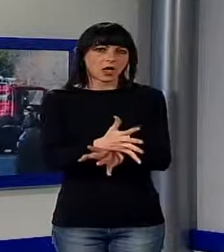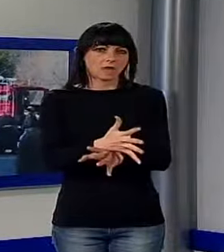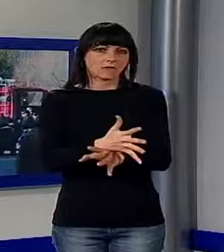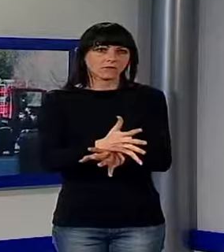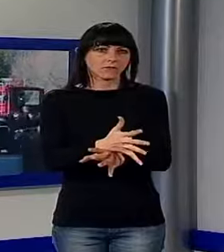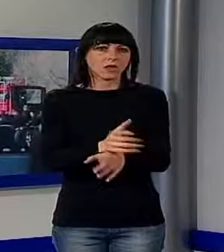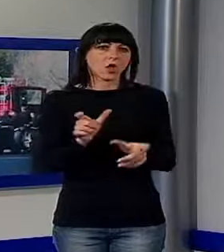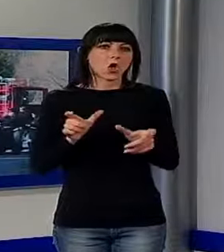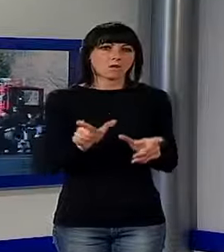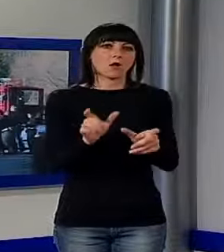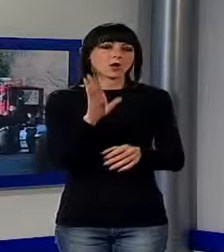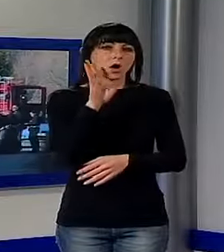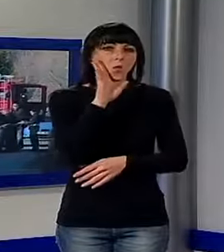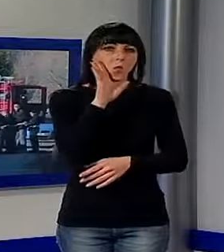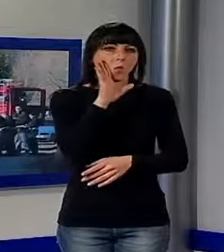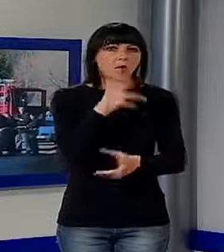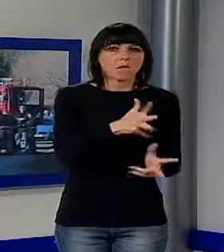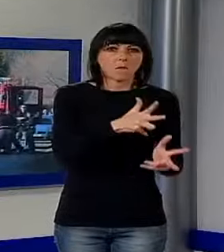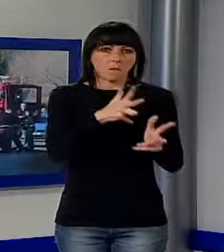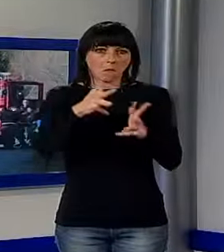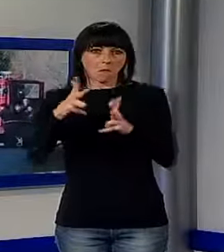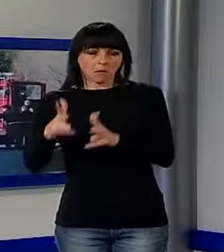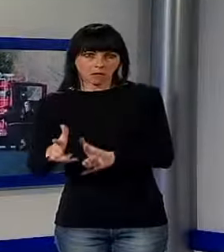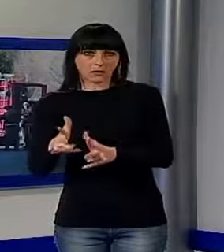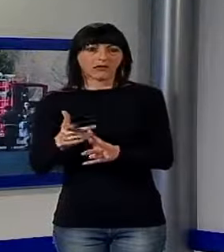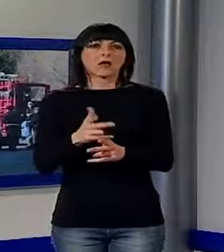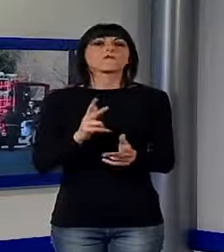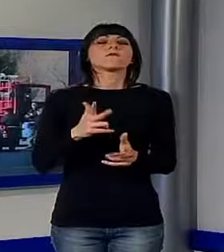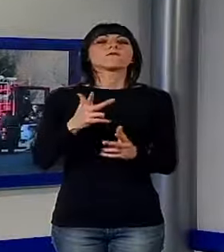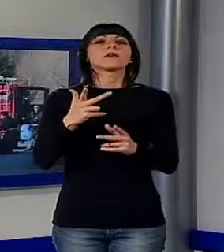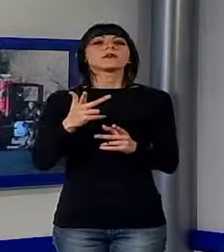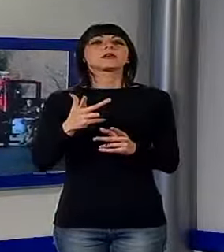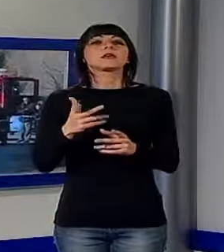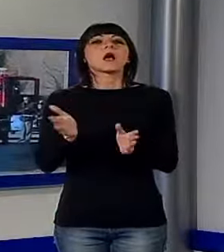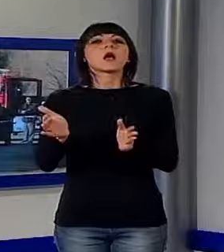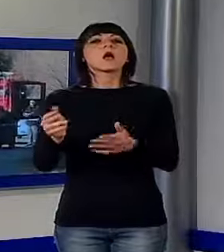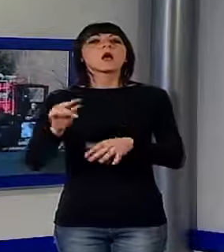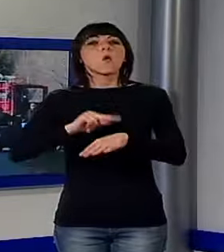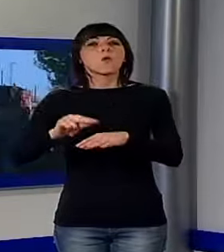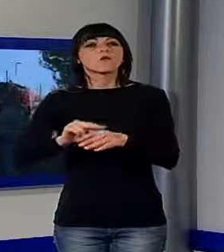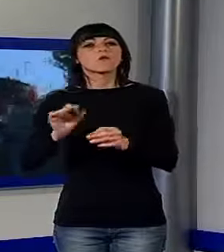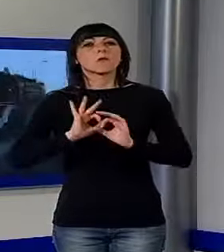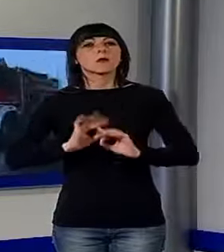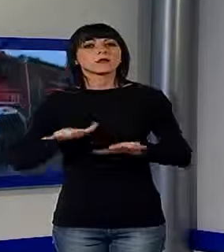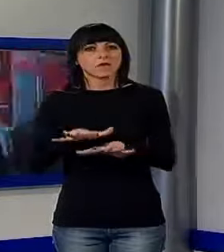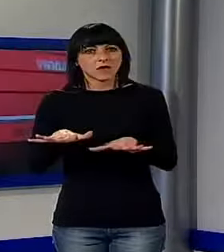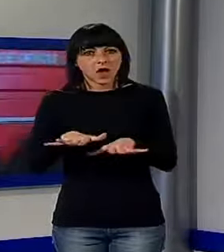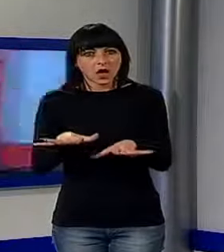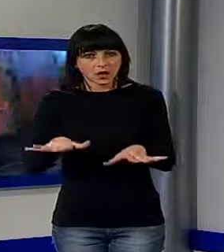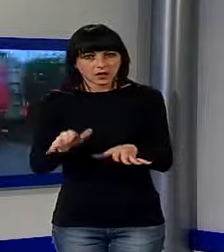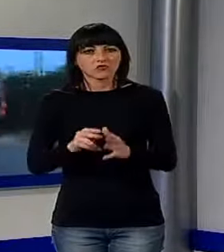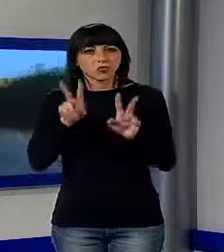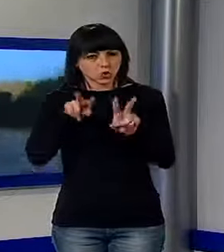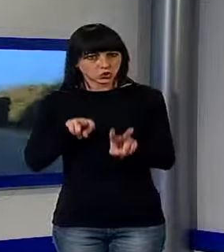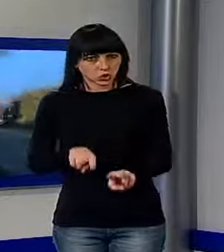intercettato l'uomo che è stato caricato in auto e trasportato al commissariato di via per gli accertamenti del caso.